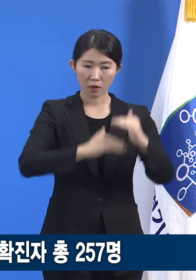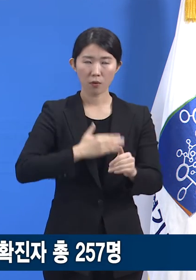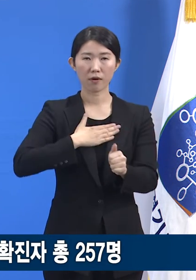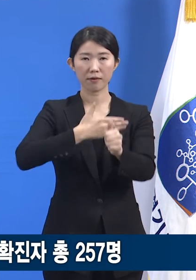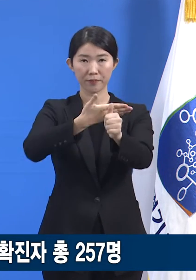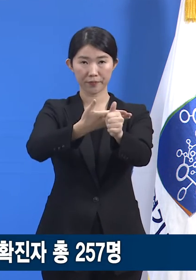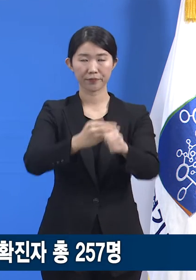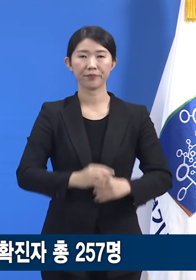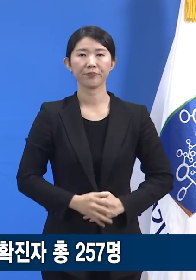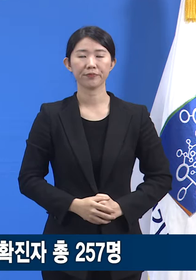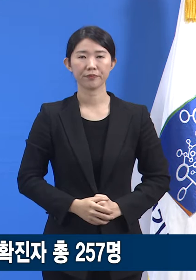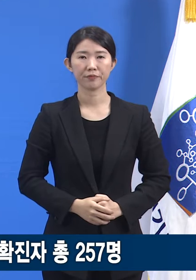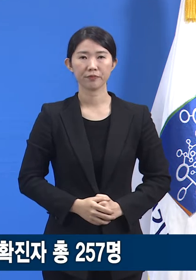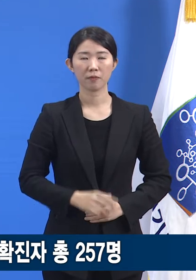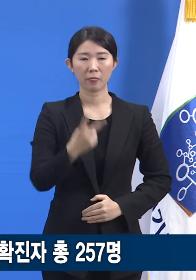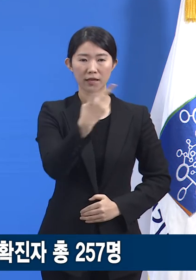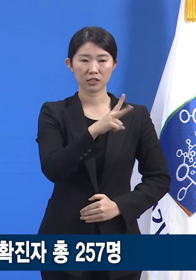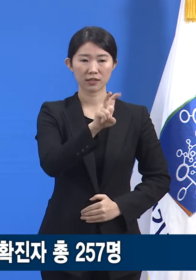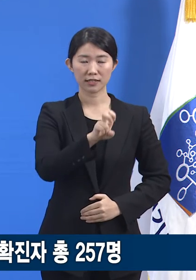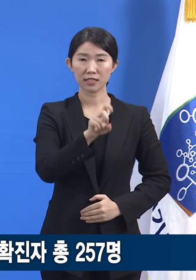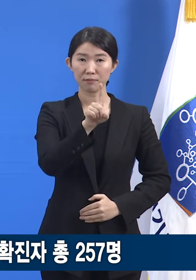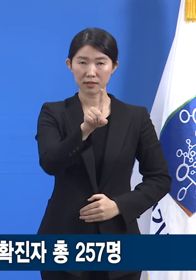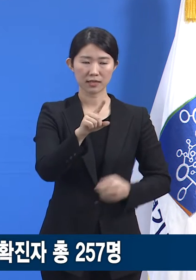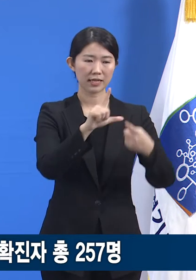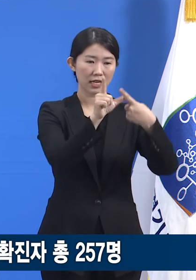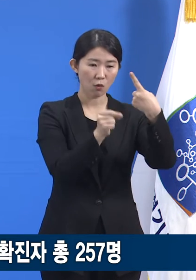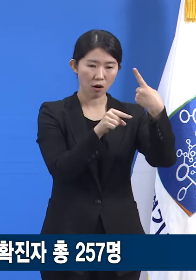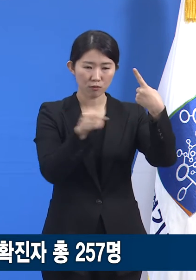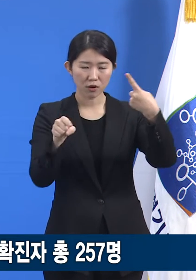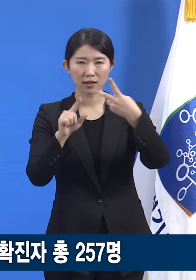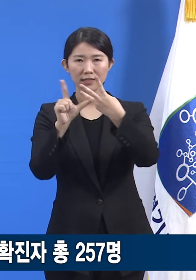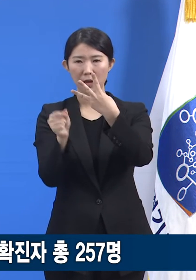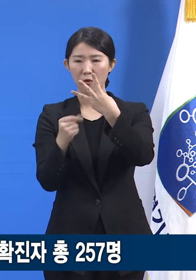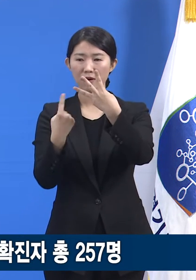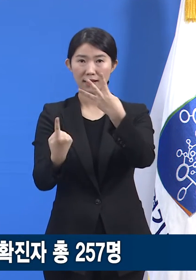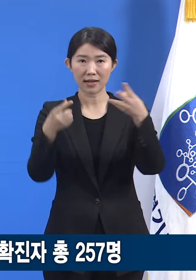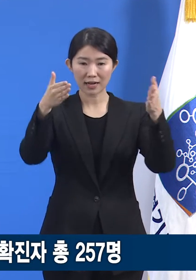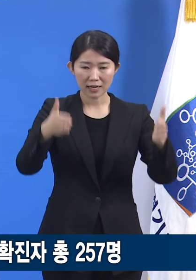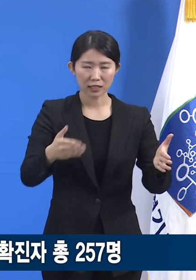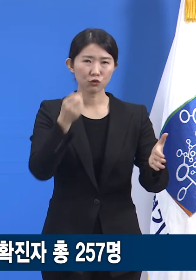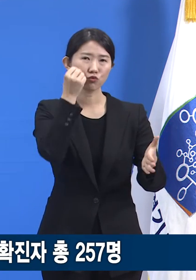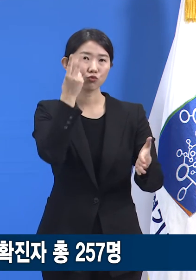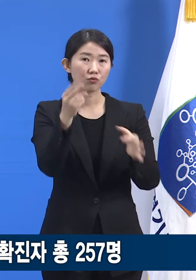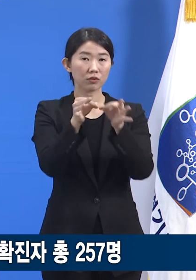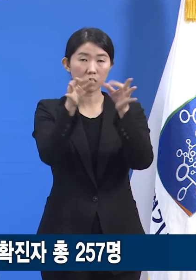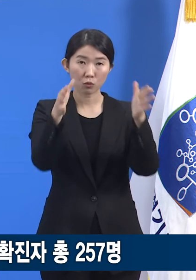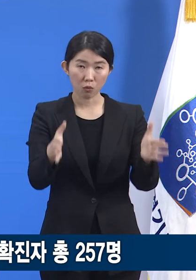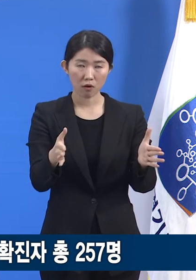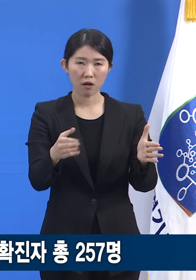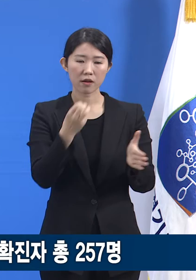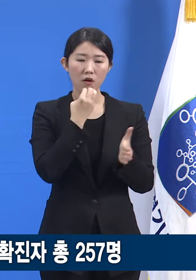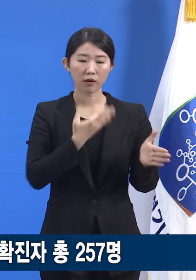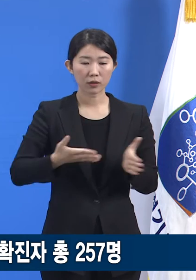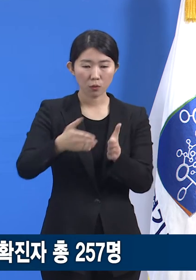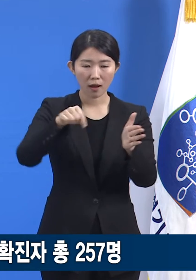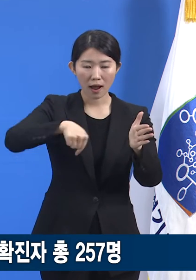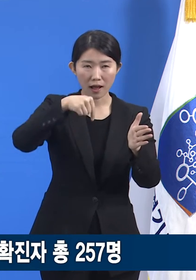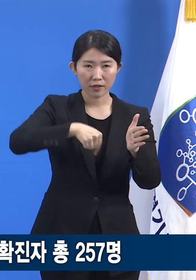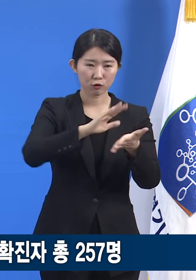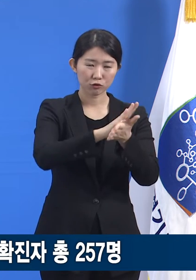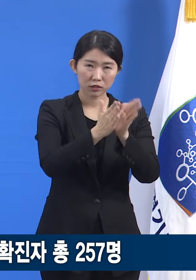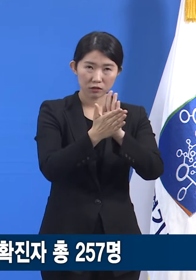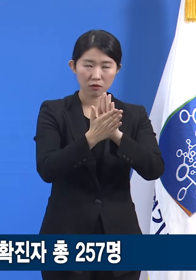2021년 1월부터 3월 2일까지 약 두 달간 도내 유아교육시설 관련